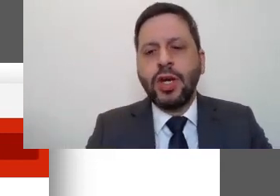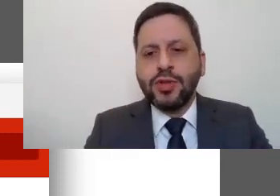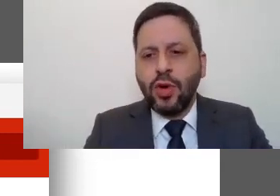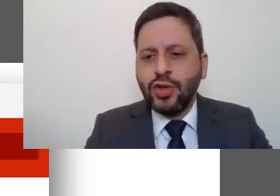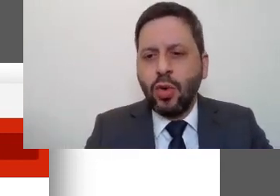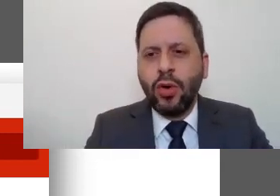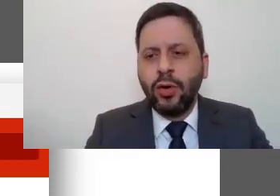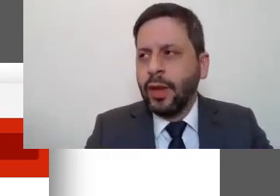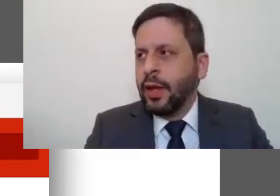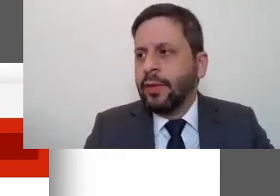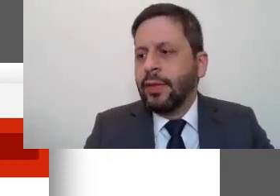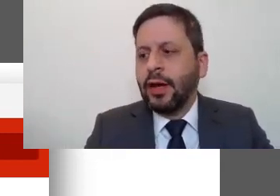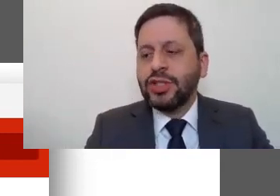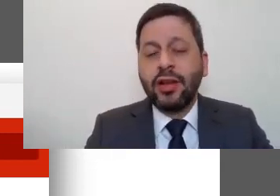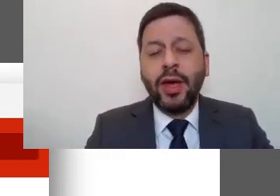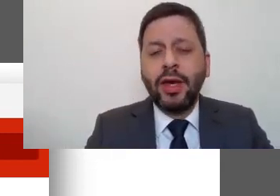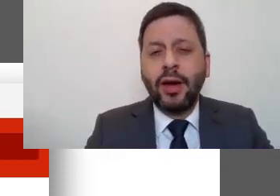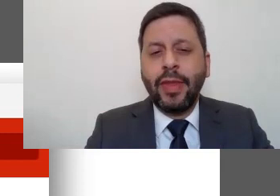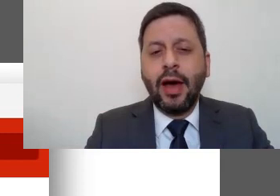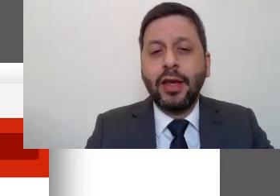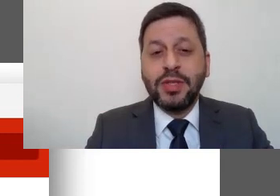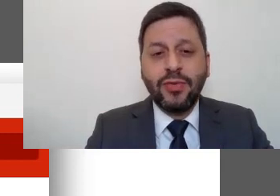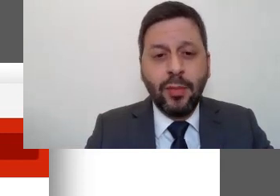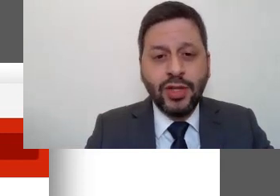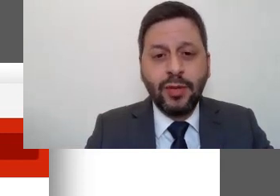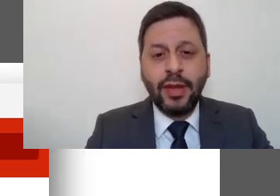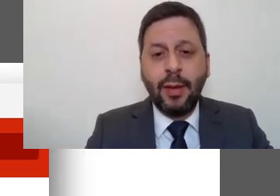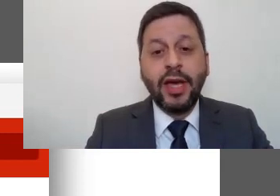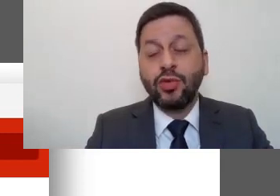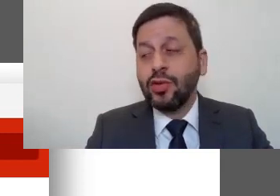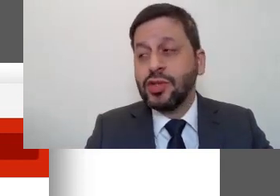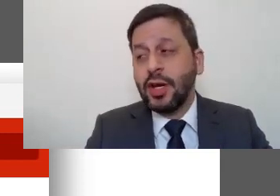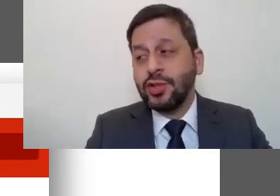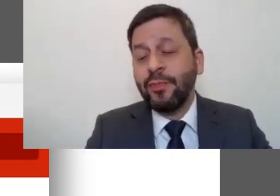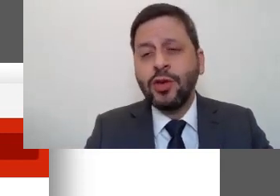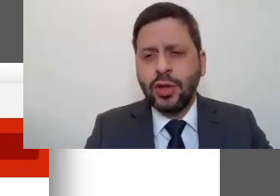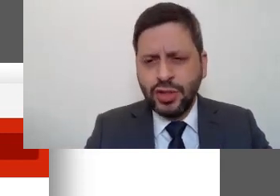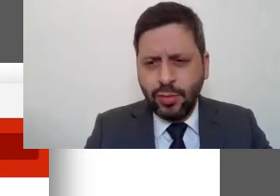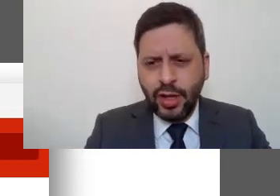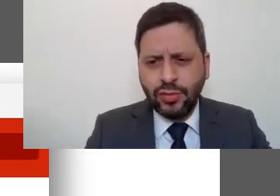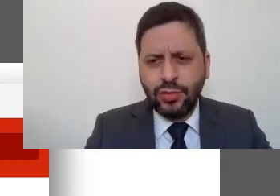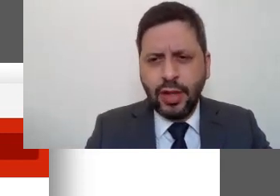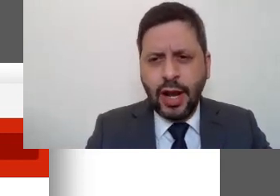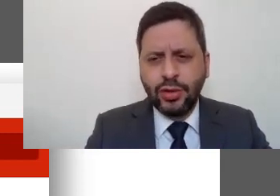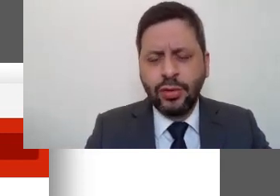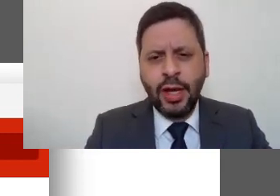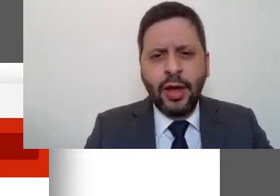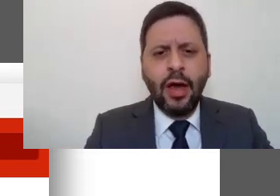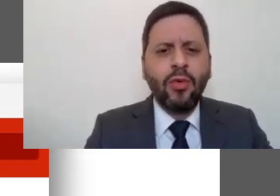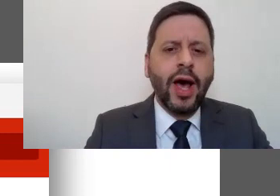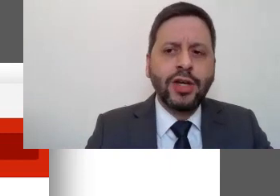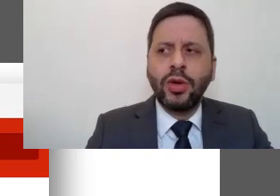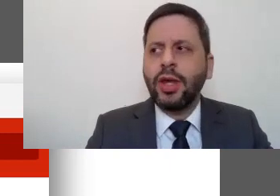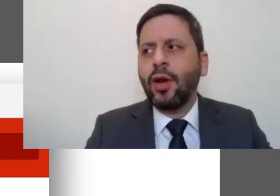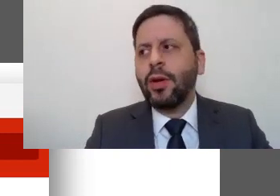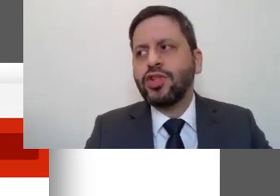Um triste episódio que ocorreu no Estado da Bahia, especificamente na Bahia de Todos os Santos, os senhores lembram de um trágico